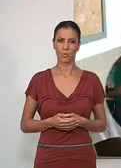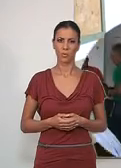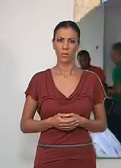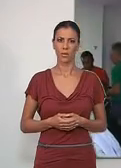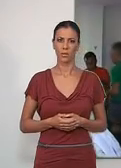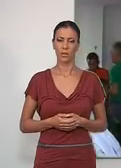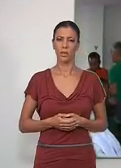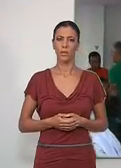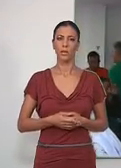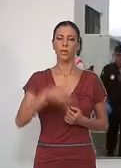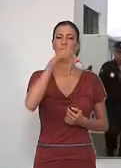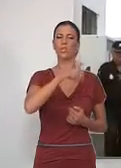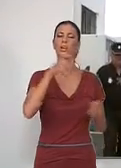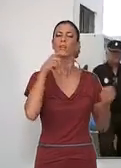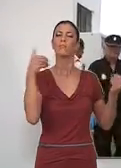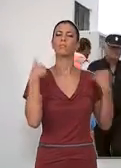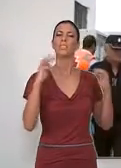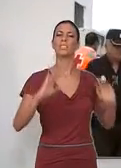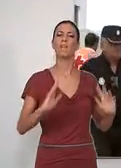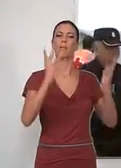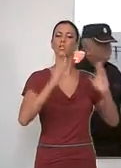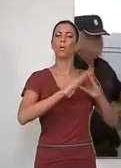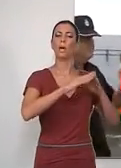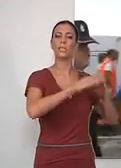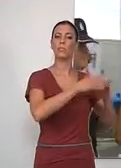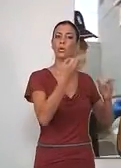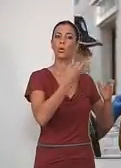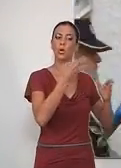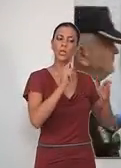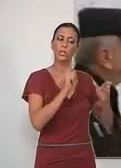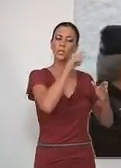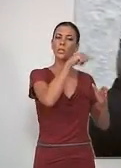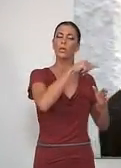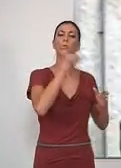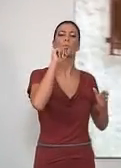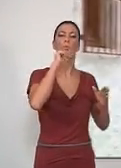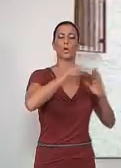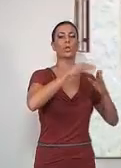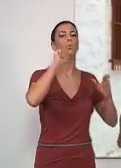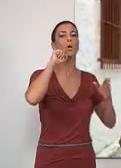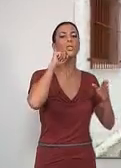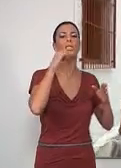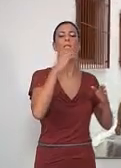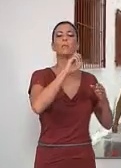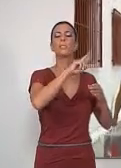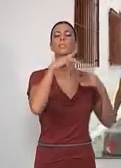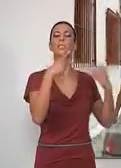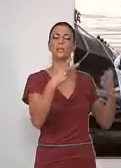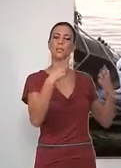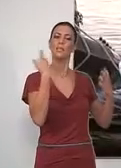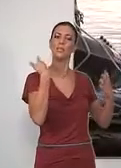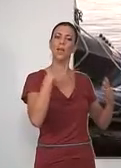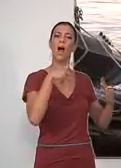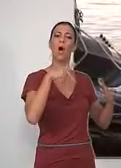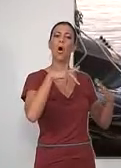Los componentes de salvamiento marítimo han trasladado al puerto de Motileños a los 27 ocupantes de la patina